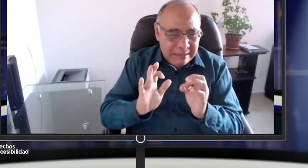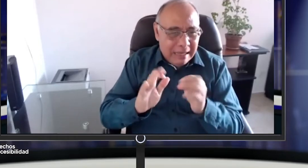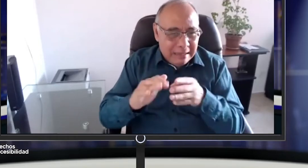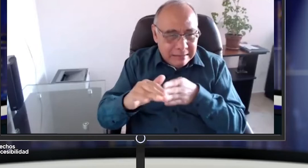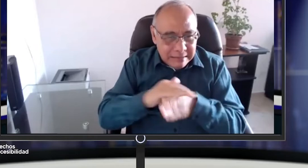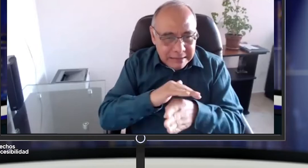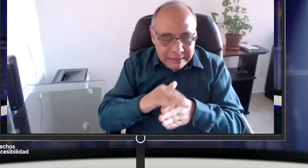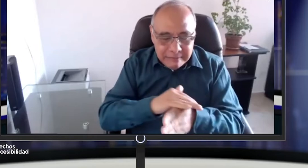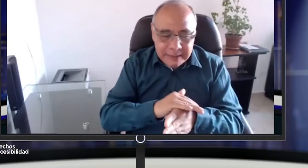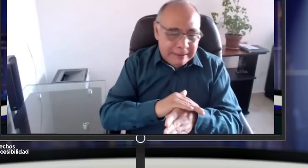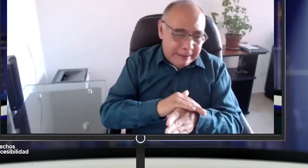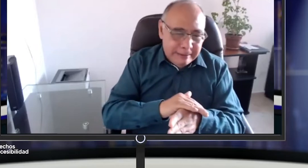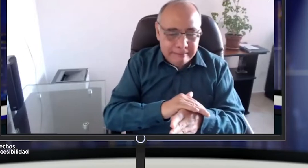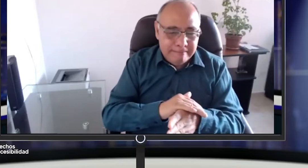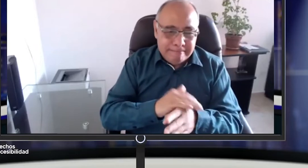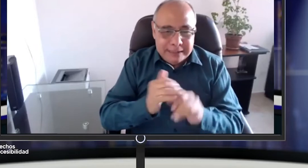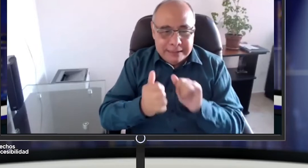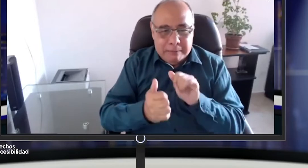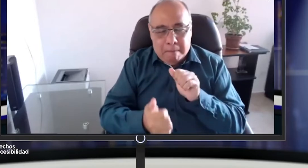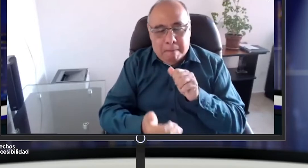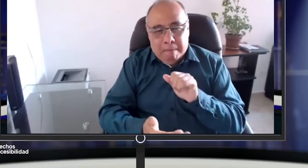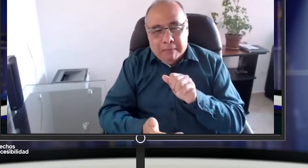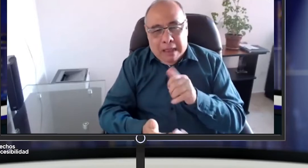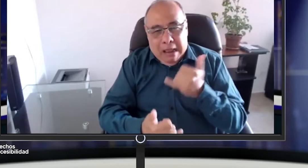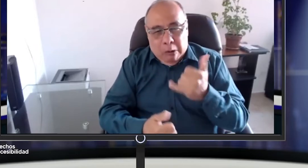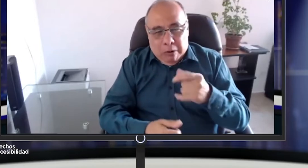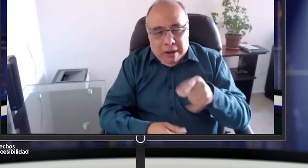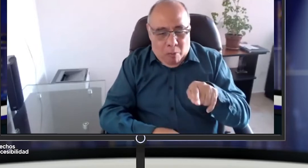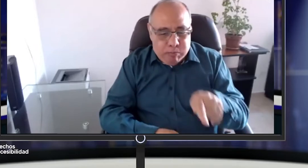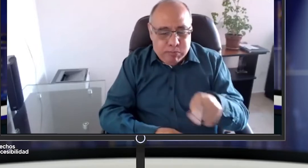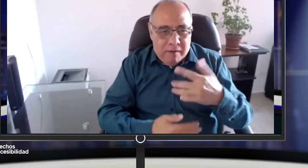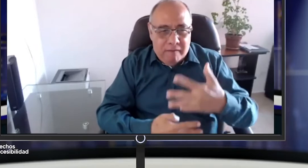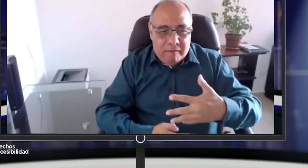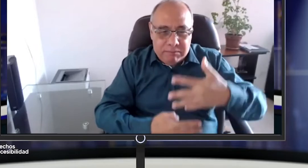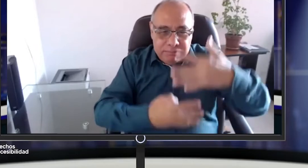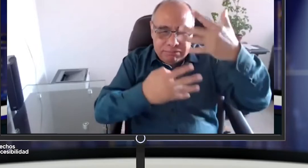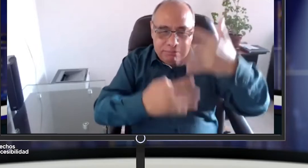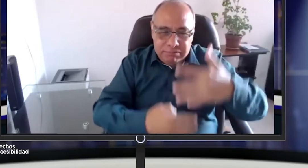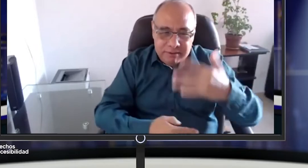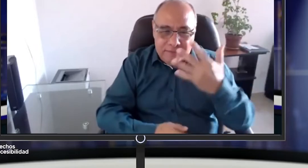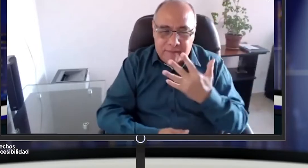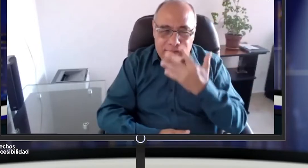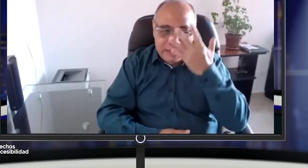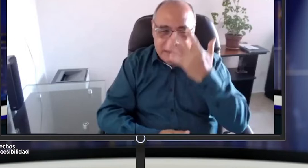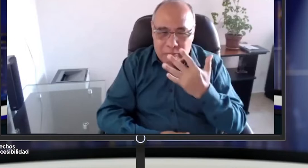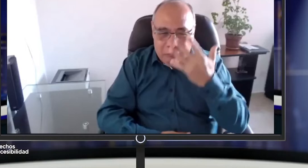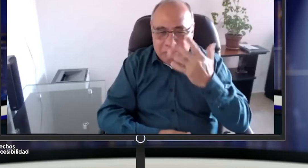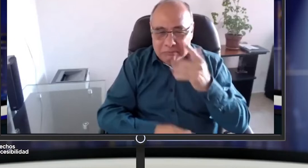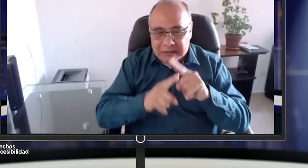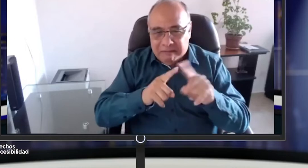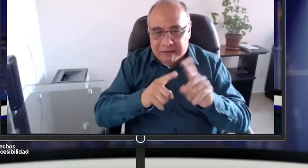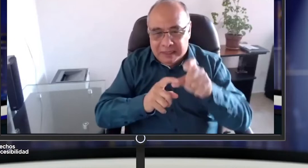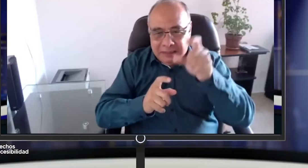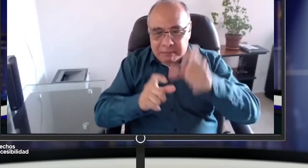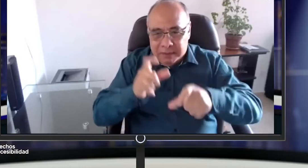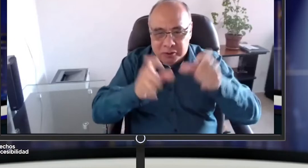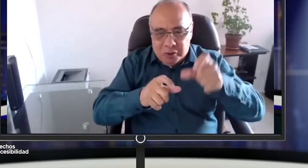y de que estos criterios de accesibilidad se den de la mejor manera justamente en nuestro